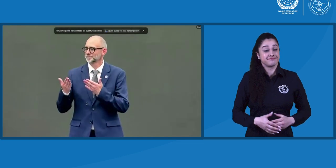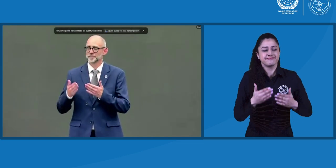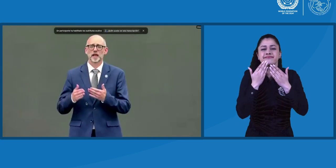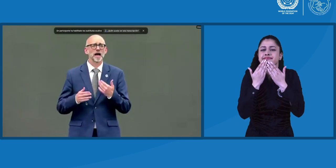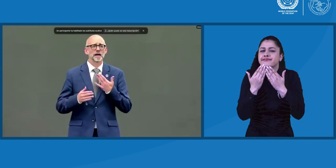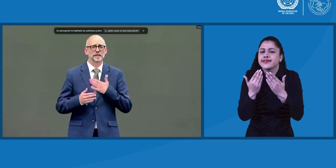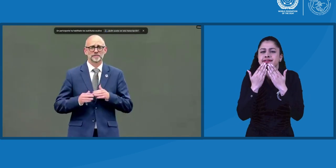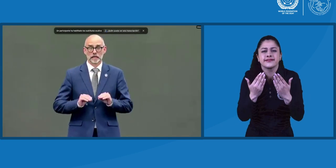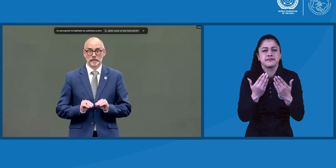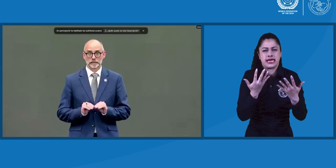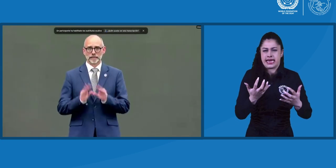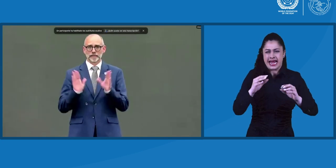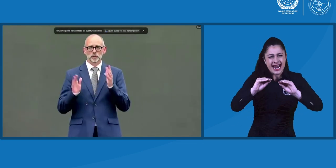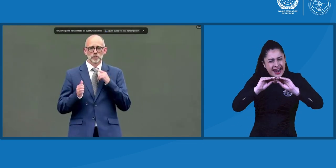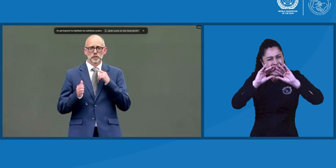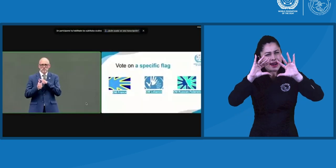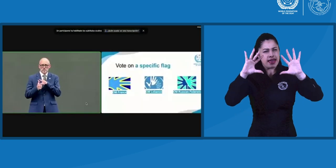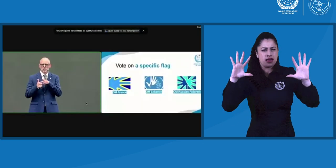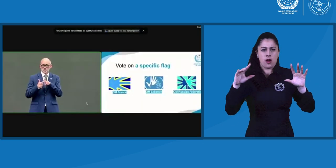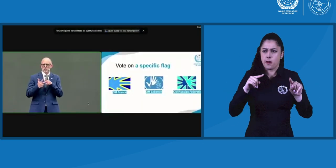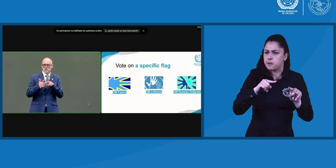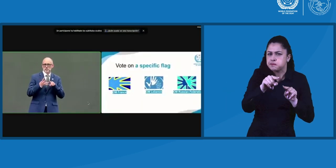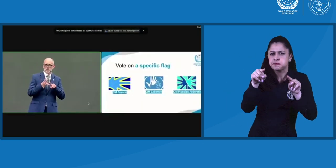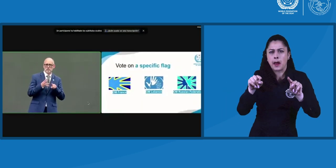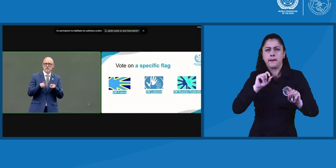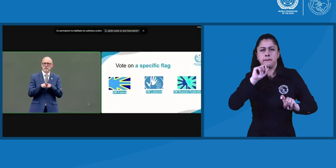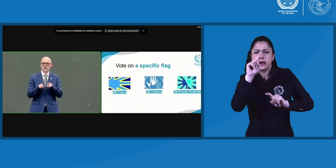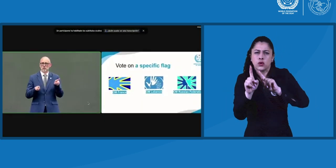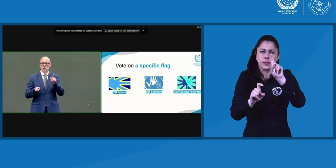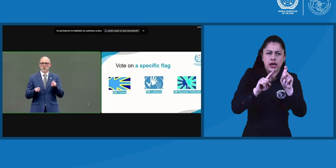Gracias. Queremos aclarar algunas dudas que se tienen.